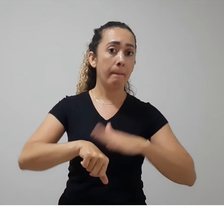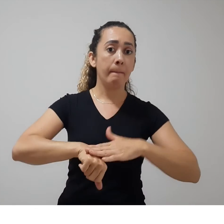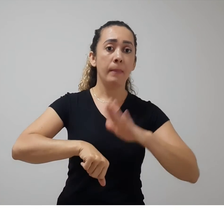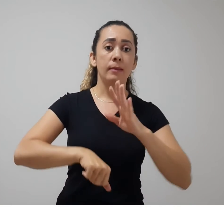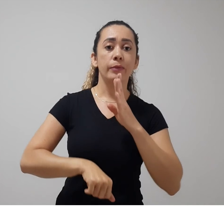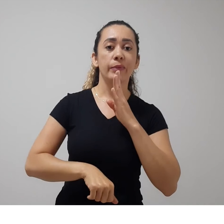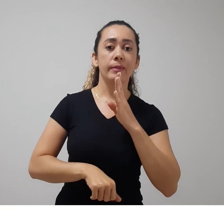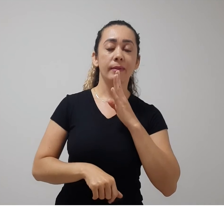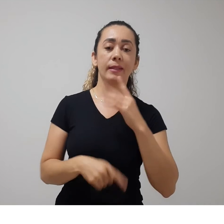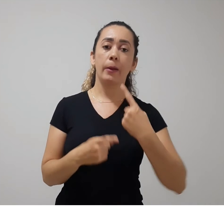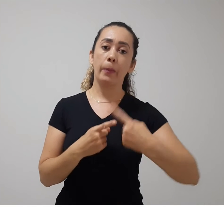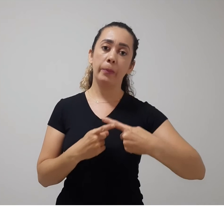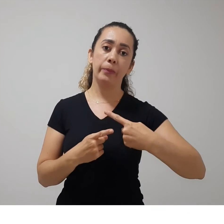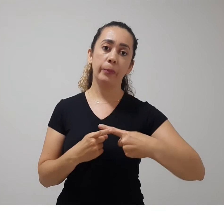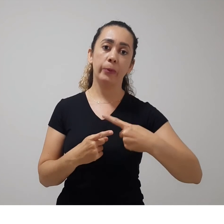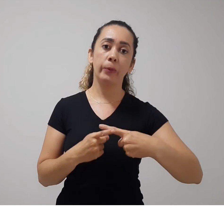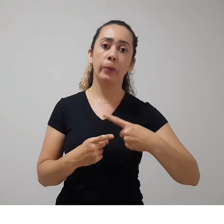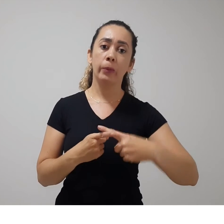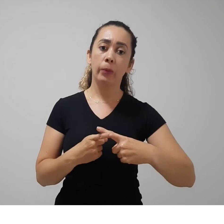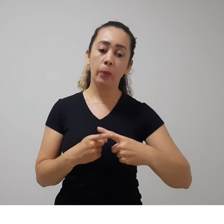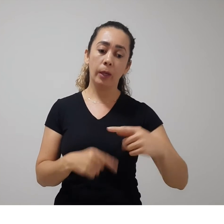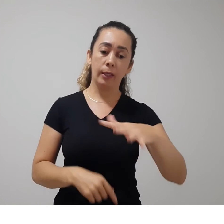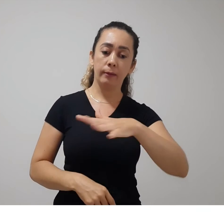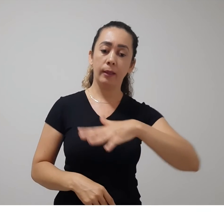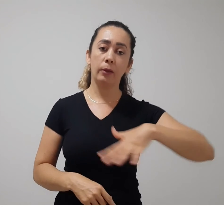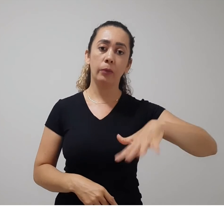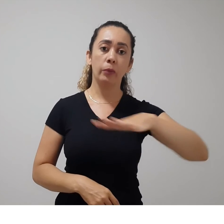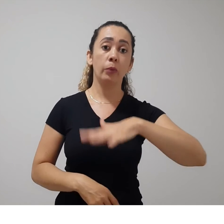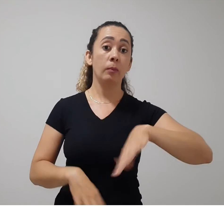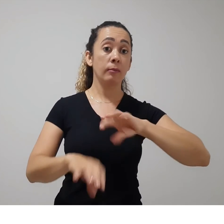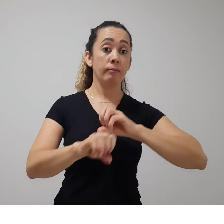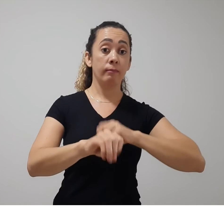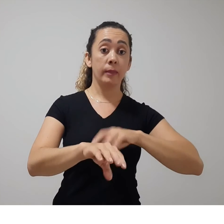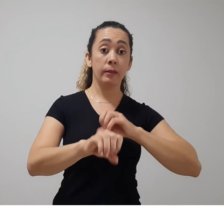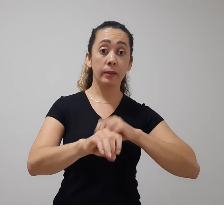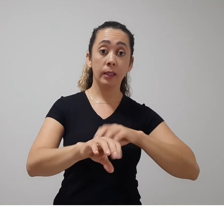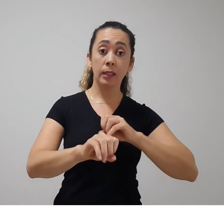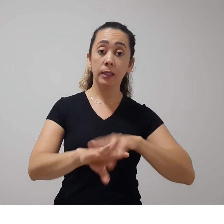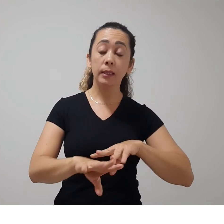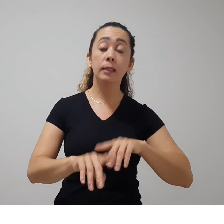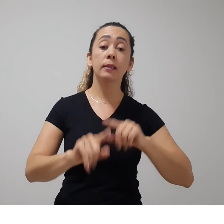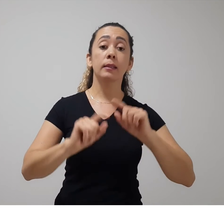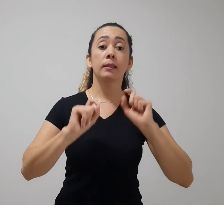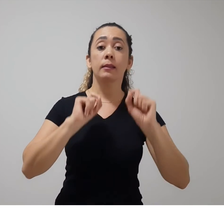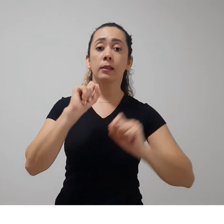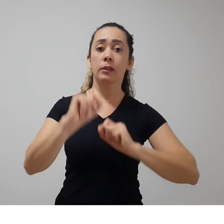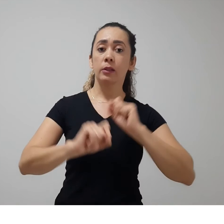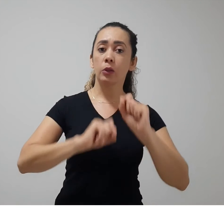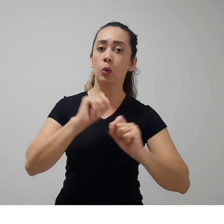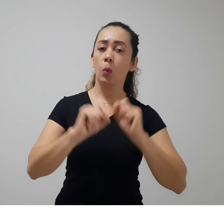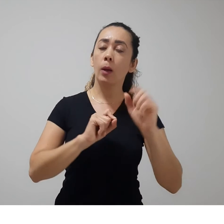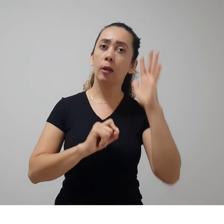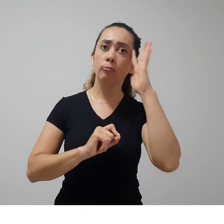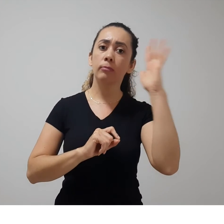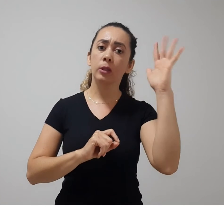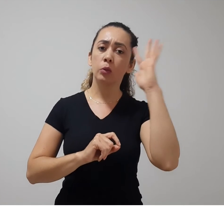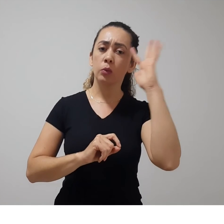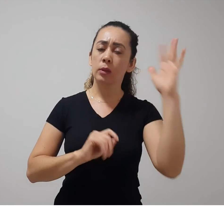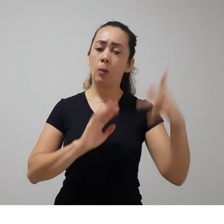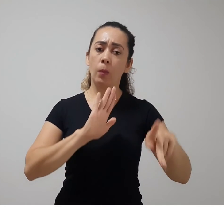quem está no meio educativo, e elas fogem a qualquer noção determinista de fatos